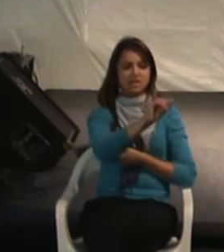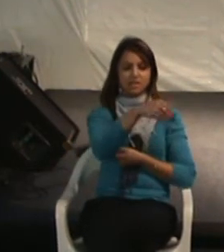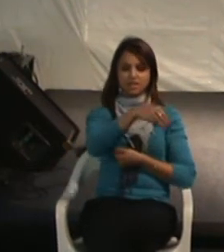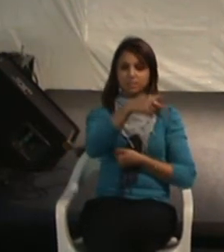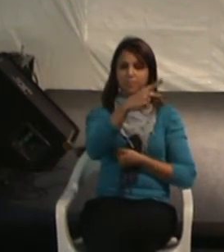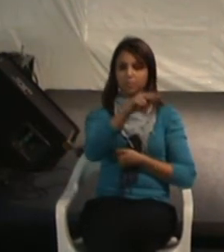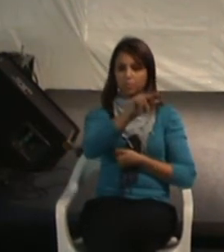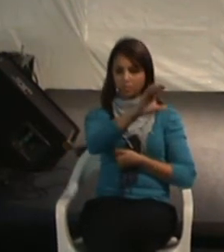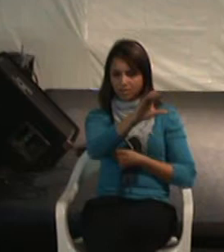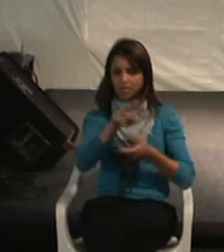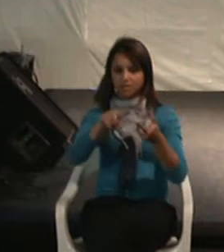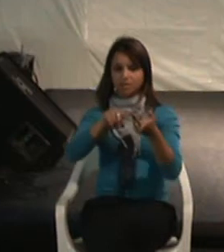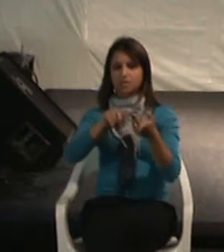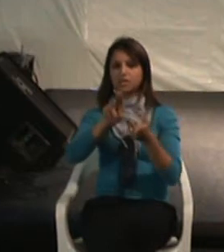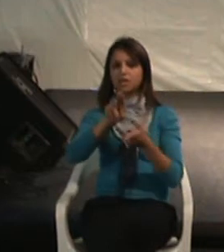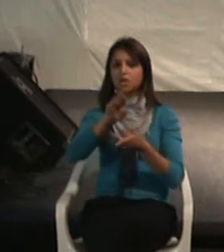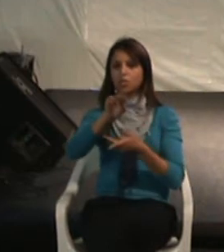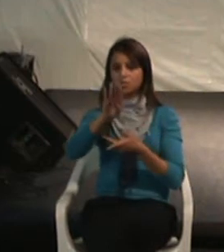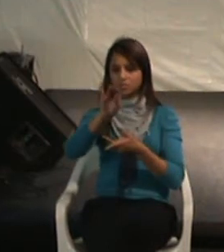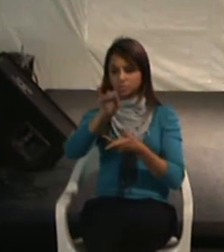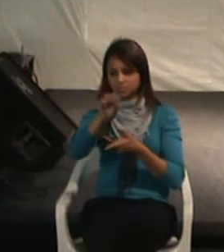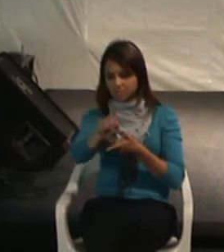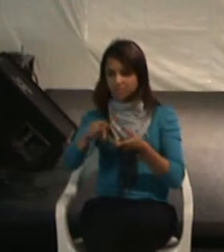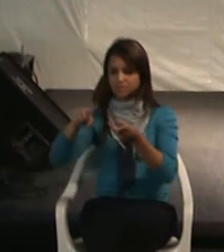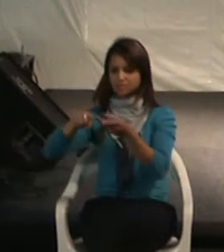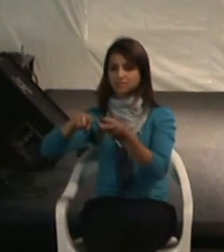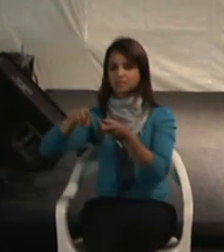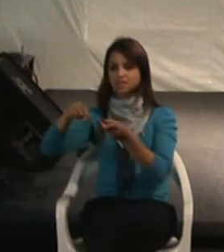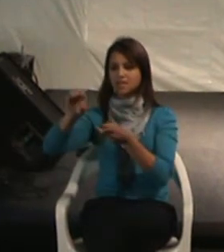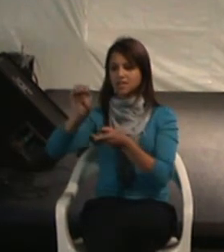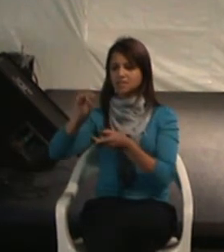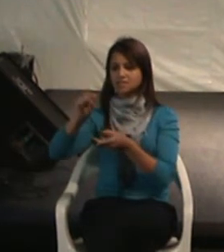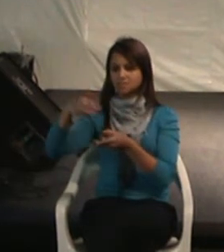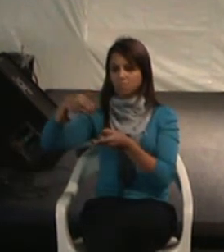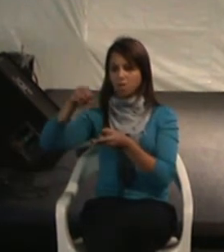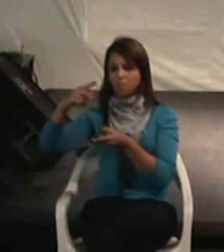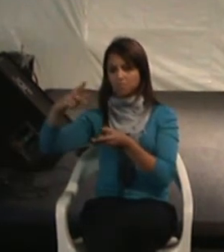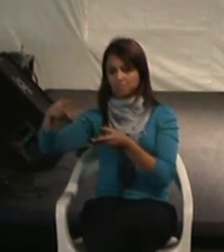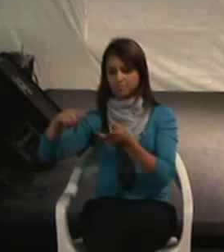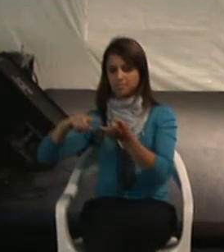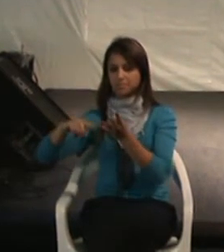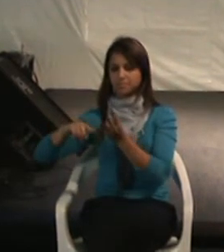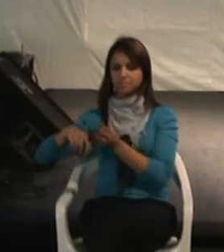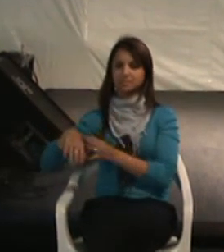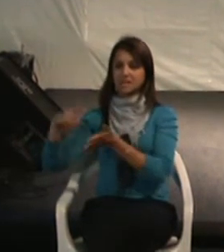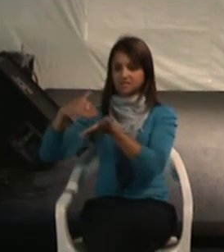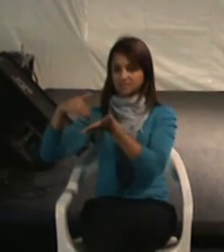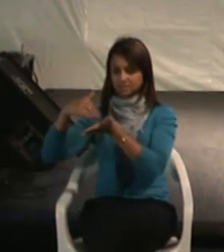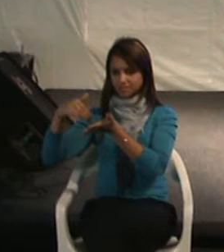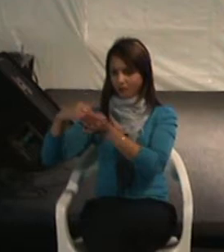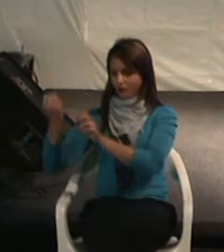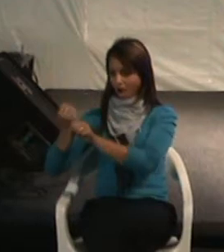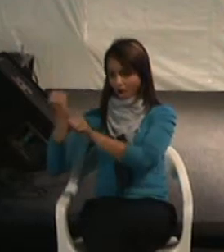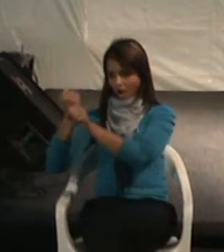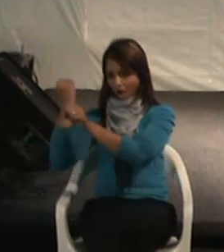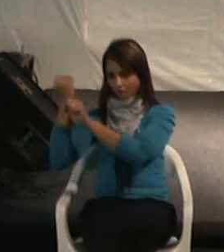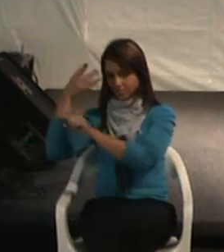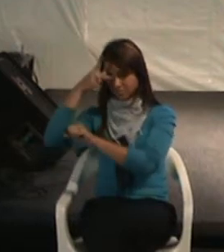URBIS, Urbanismo, SMOP, Secretaria Municipal de Obras Públicas. Enfim,